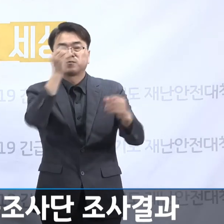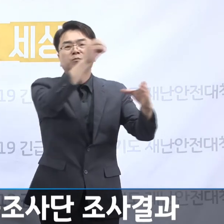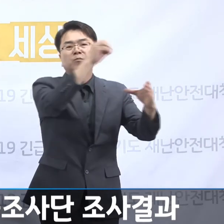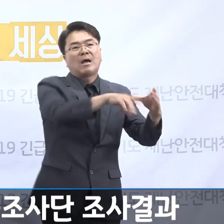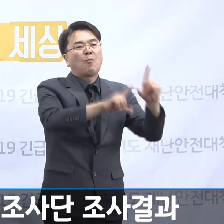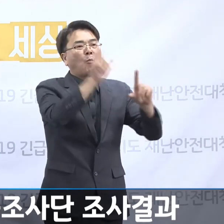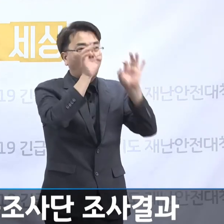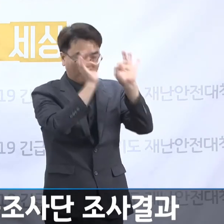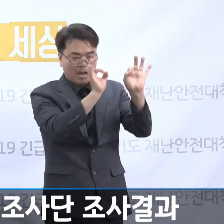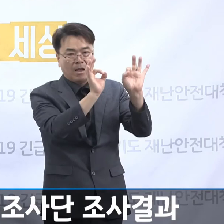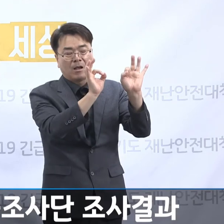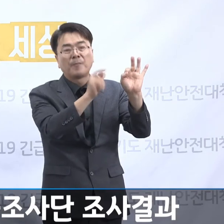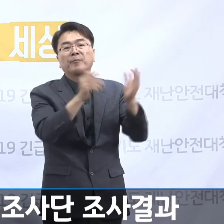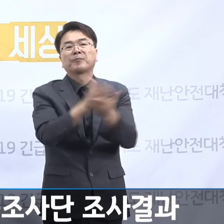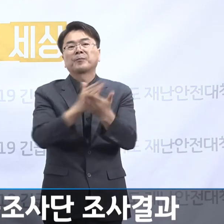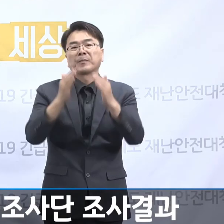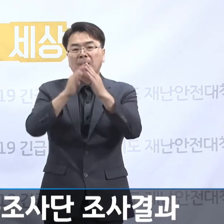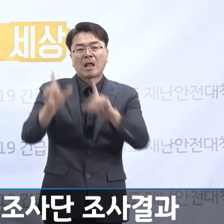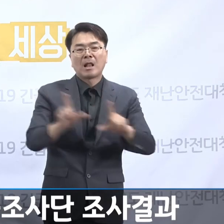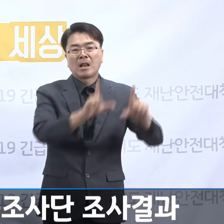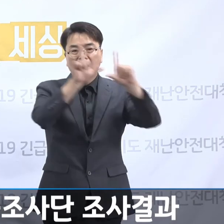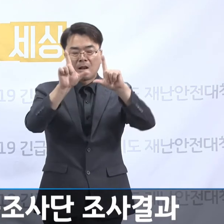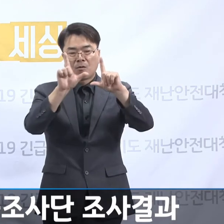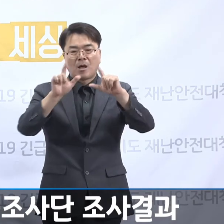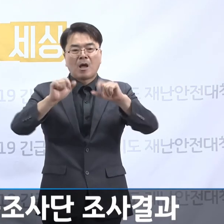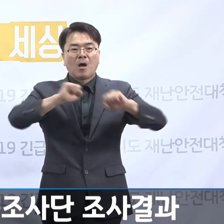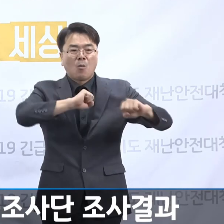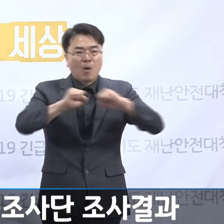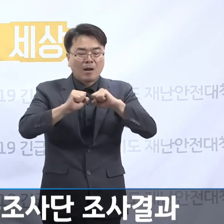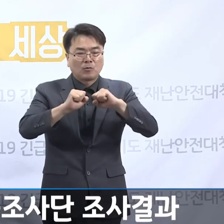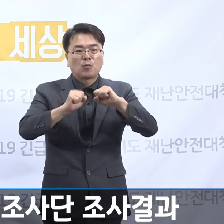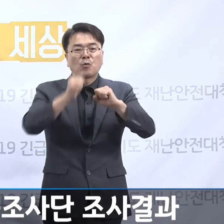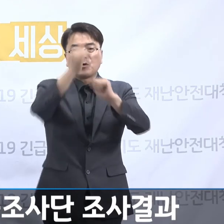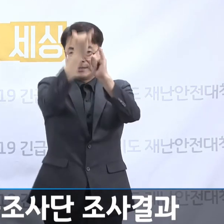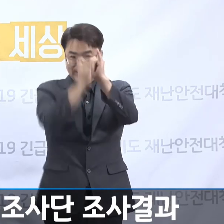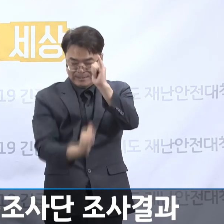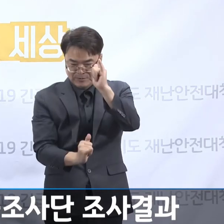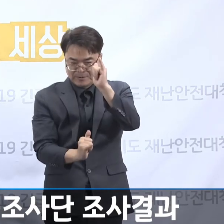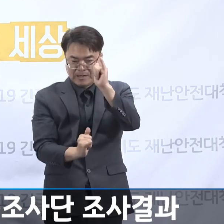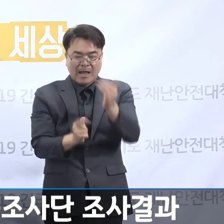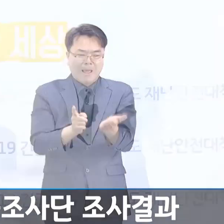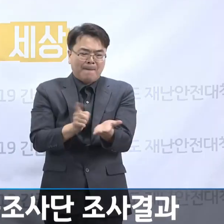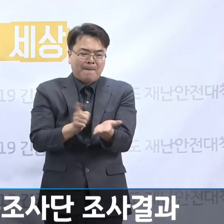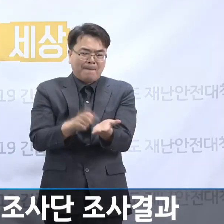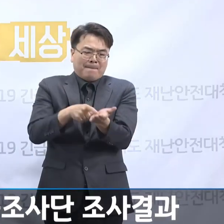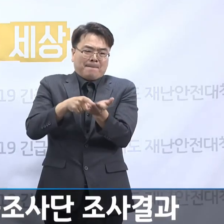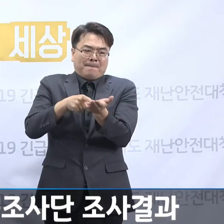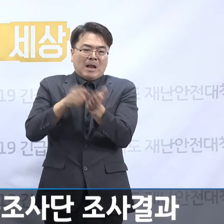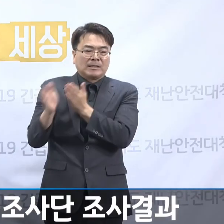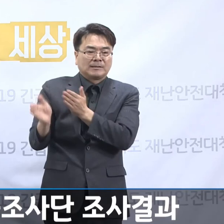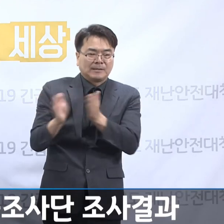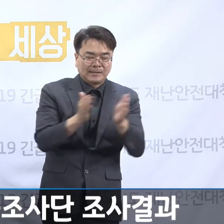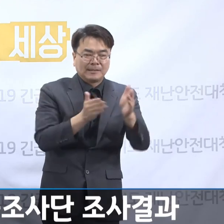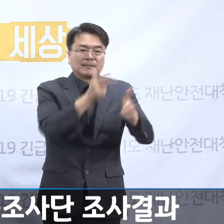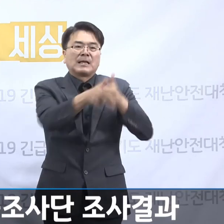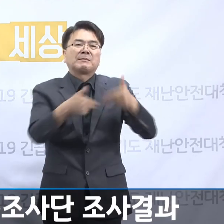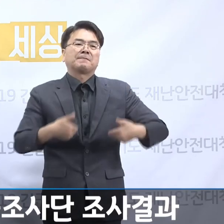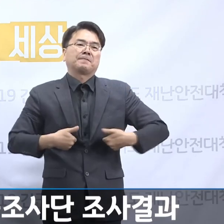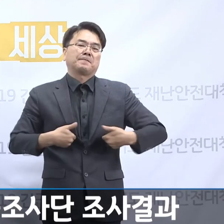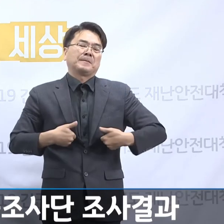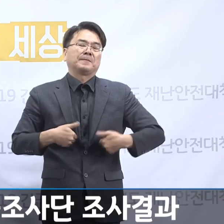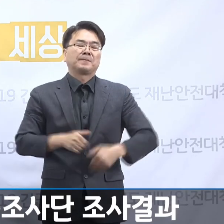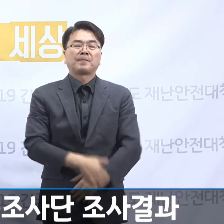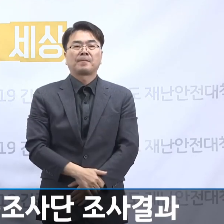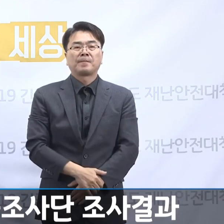나눔의 집 위안부 피해자 할머니들의 삶과 활동 기록을 긴급하게 정리하는 사업이 필요하다고 생각합니다.